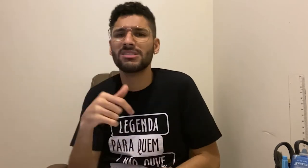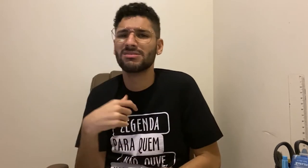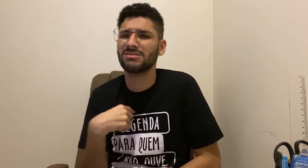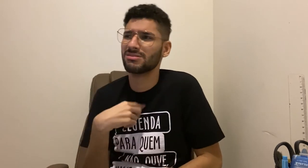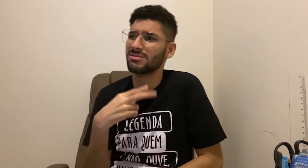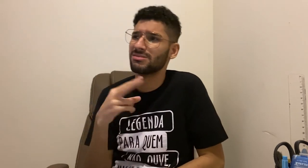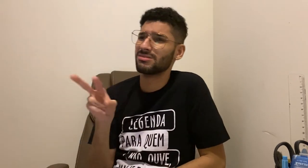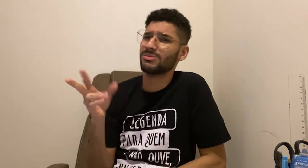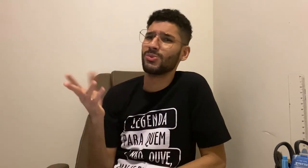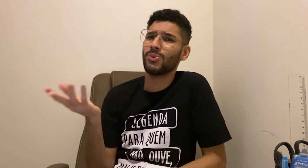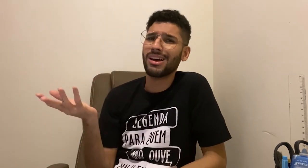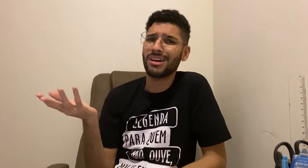Ué!